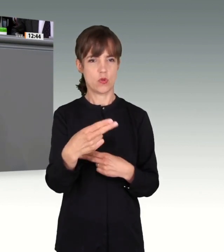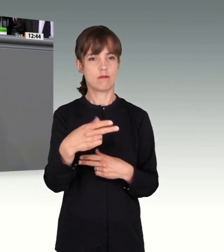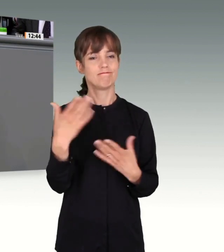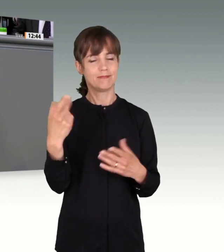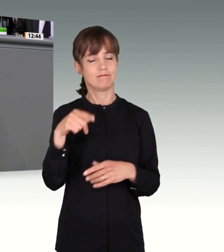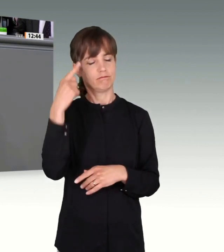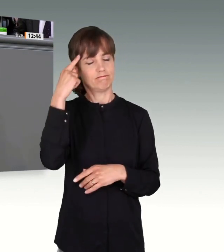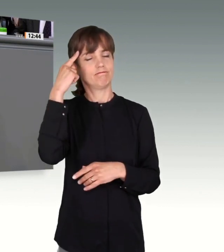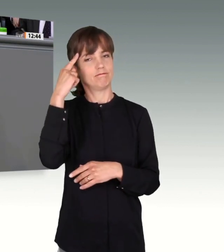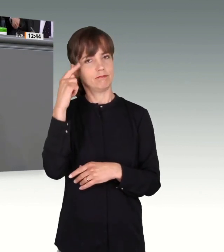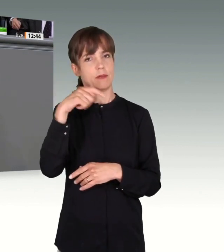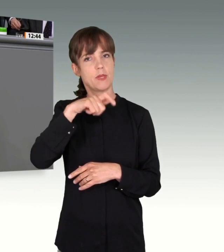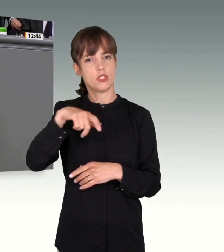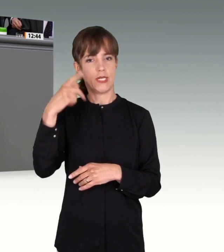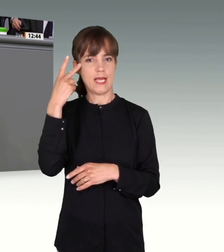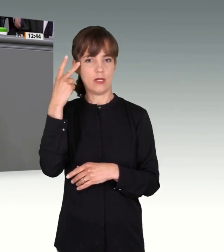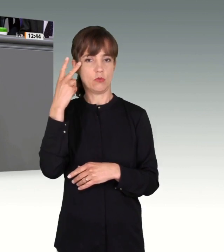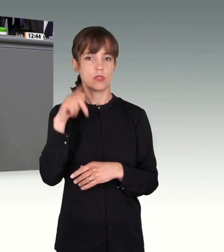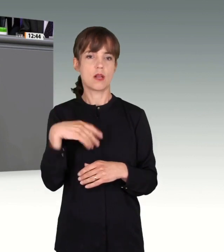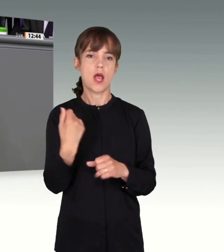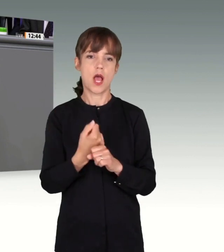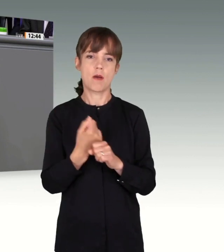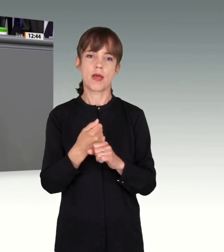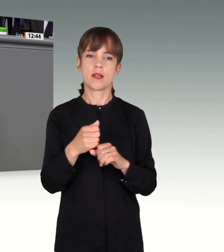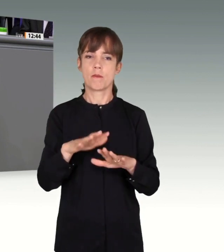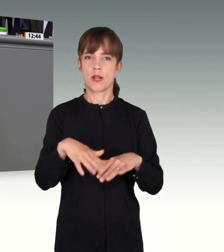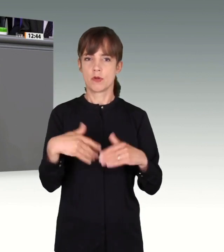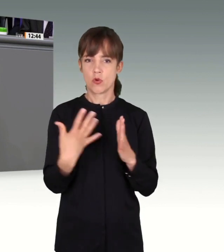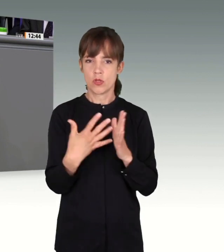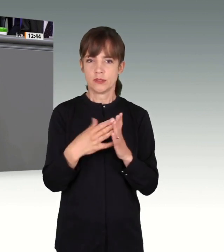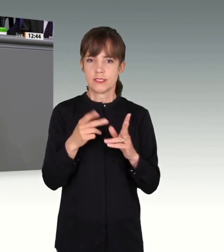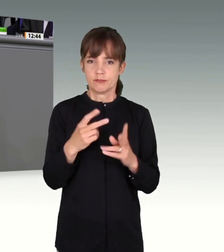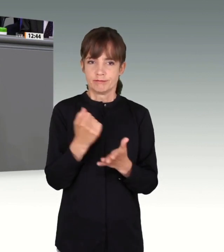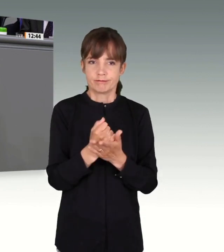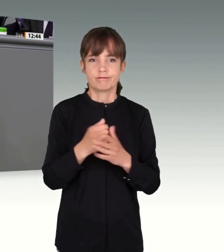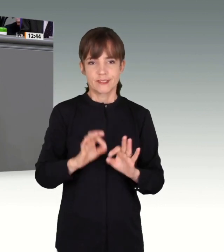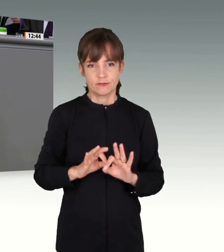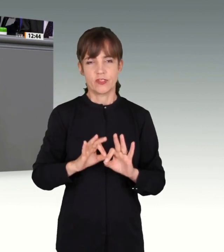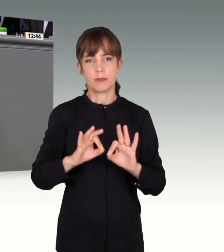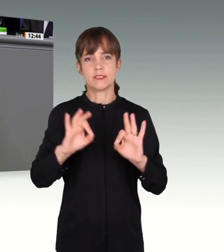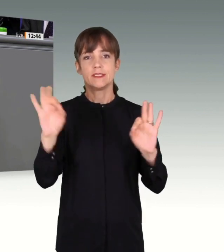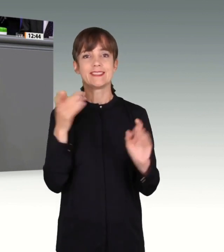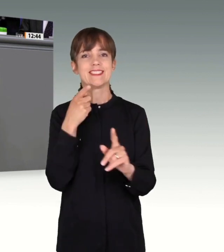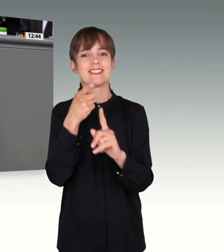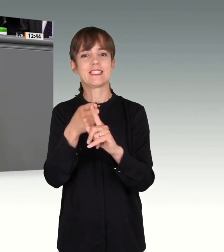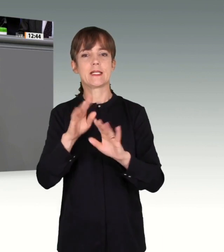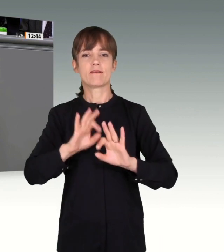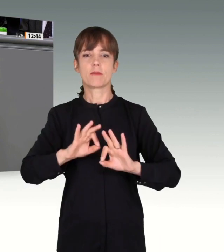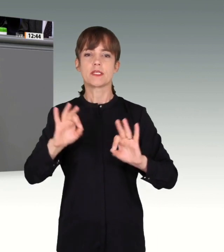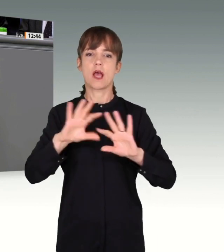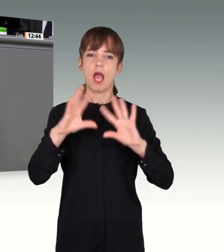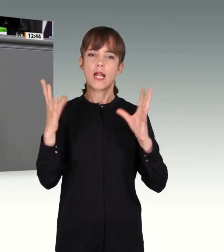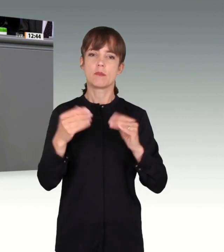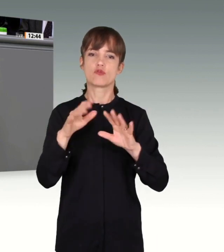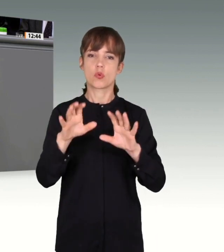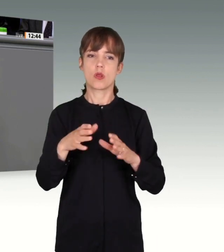die Arbeit im Sinne einer besseren parlamentarischen Kontrolle der Sicherheitsbehörden auf dem Weg zu einer besseren allgemeinen strukturellen